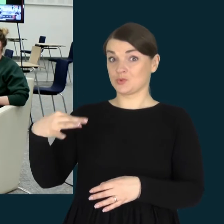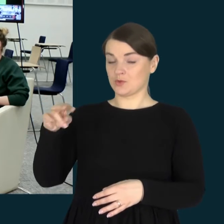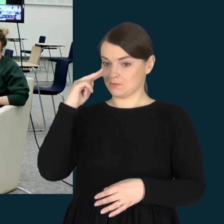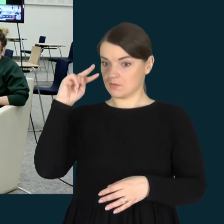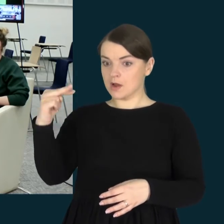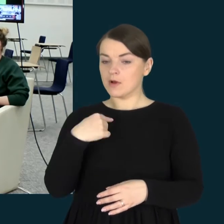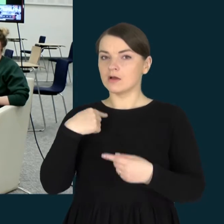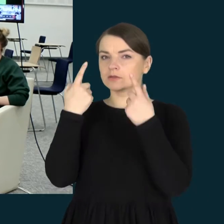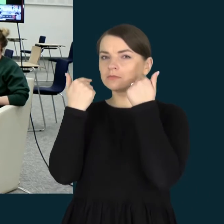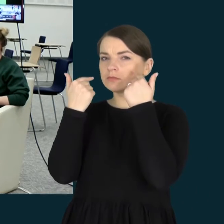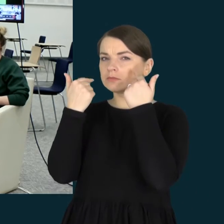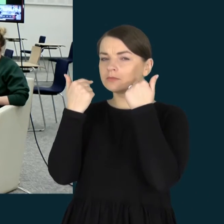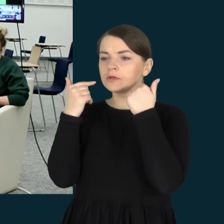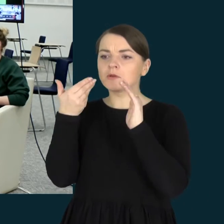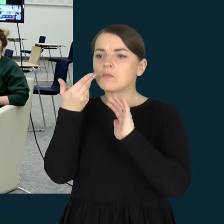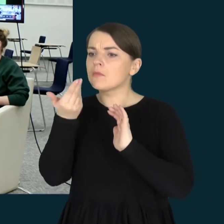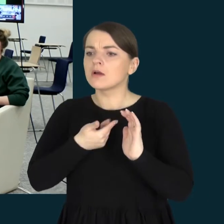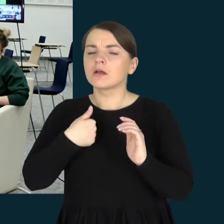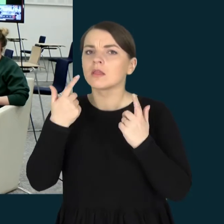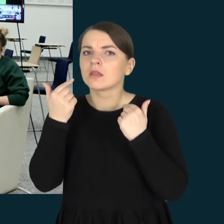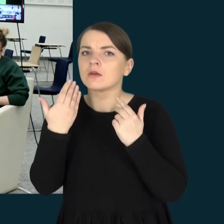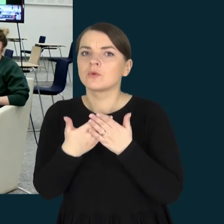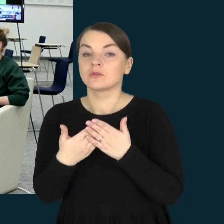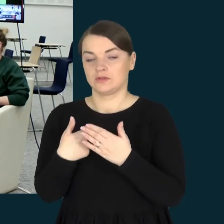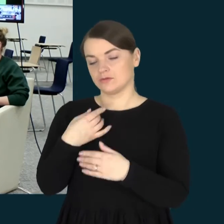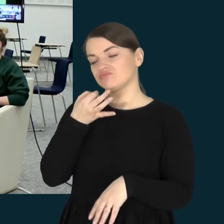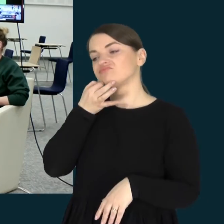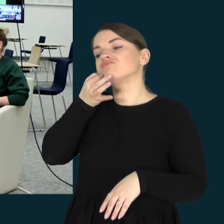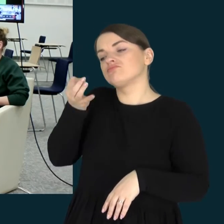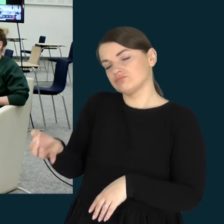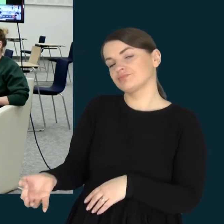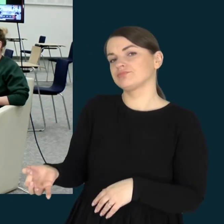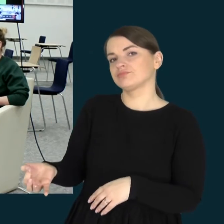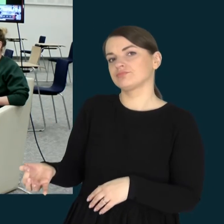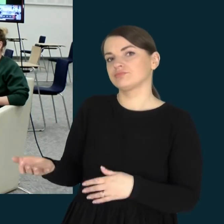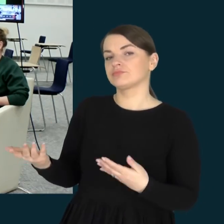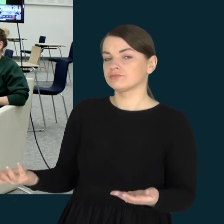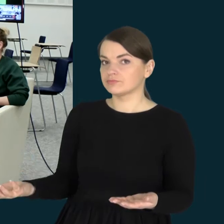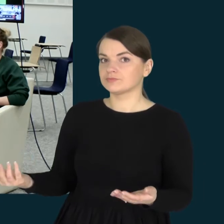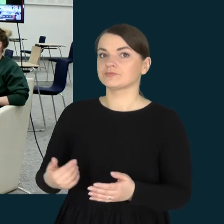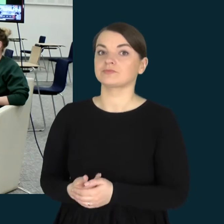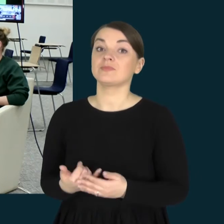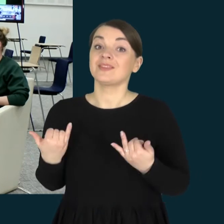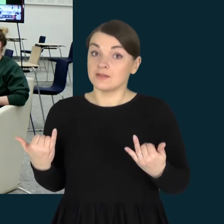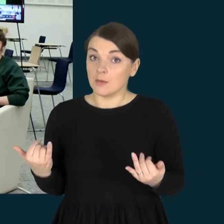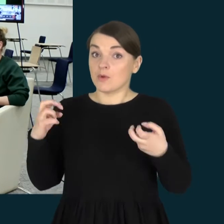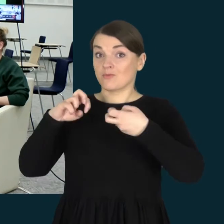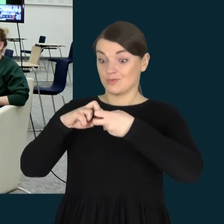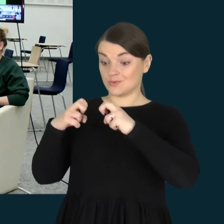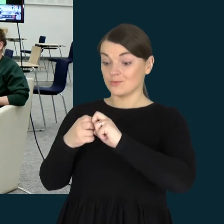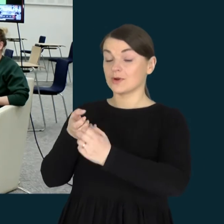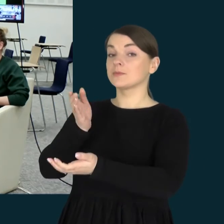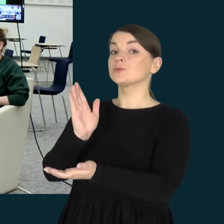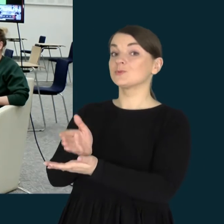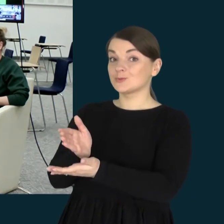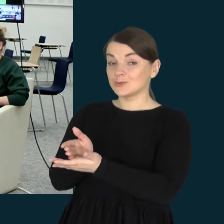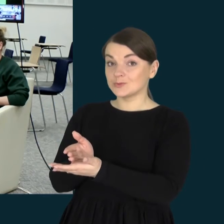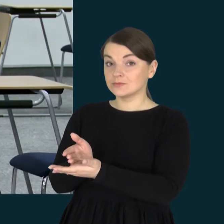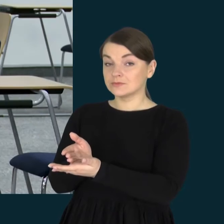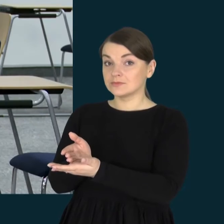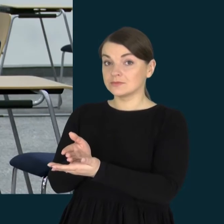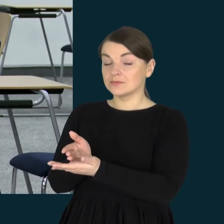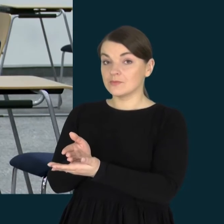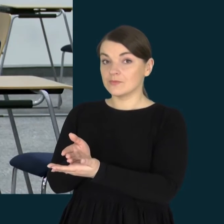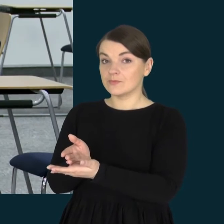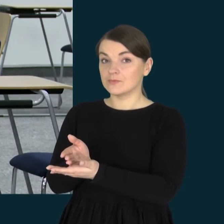jis atėdavo ir klaustavo, mama, kodėl verki, tai aš tą jam tikrai sakydavau. Dabar turiu tą problemą, galbūt,